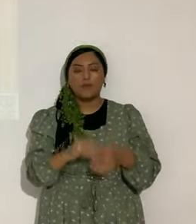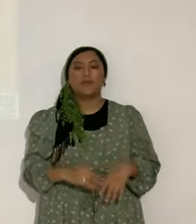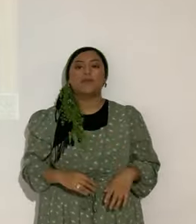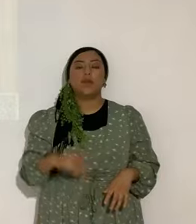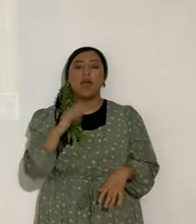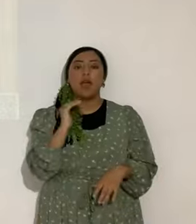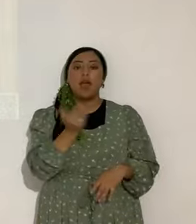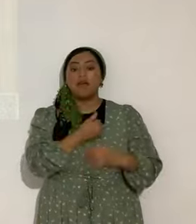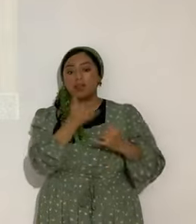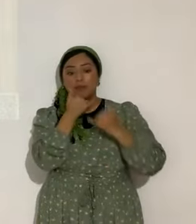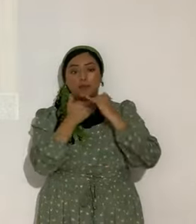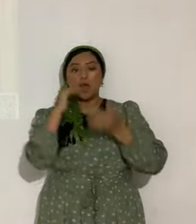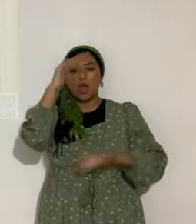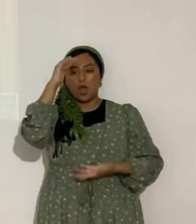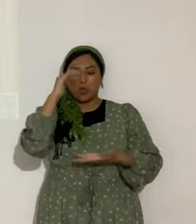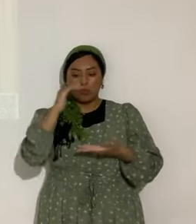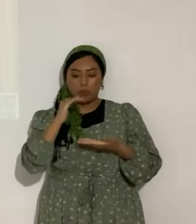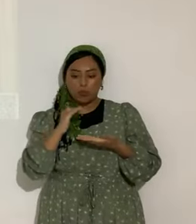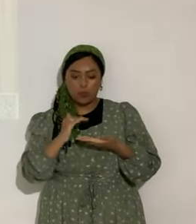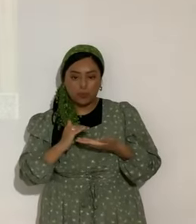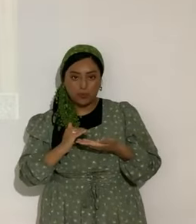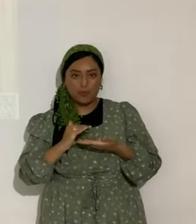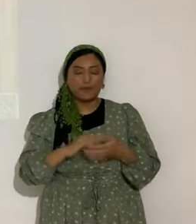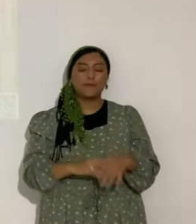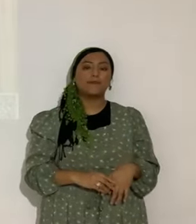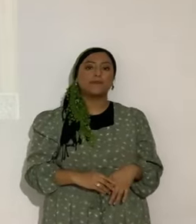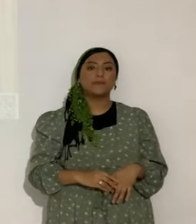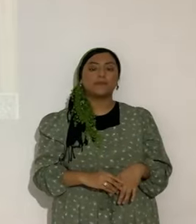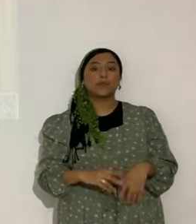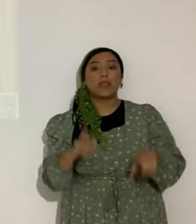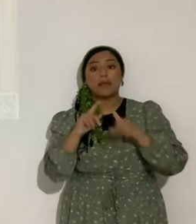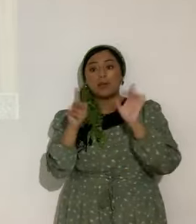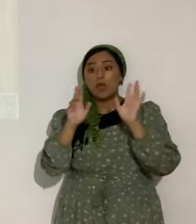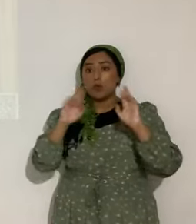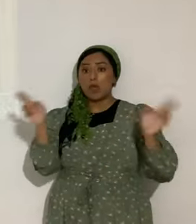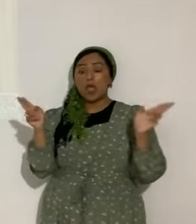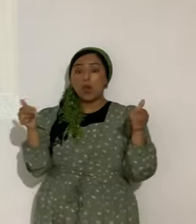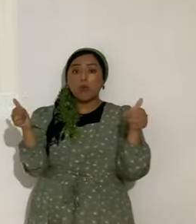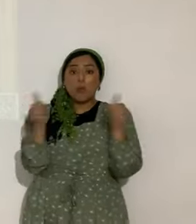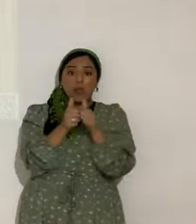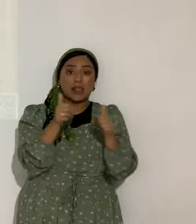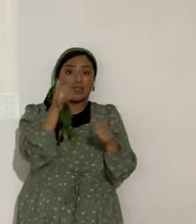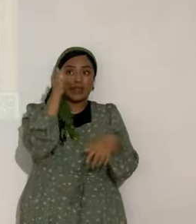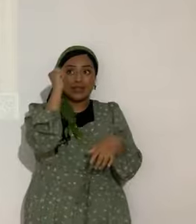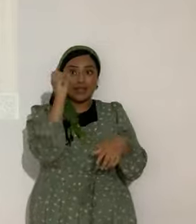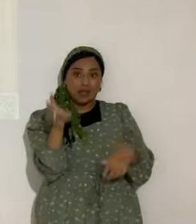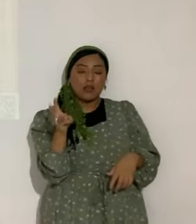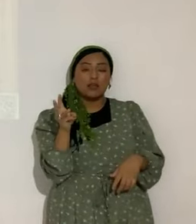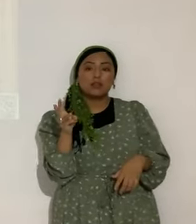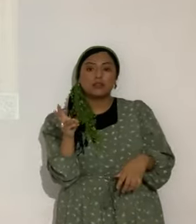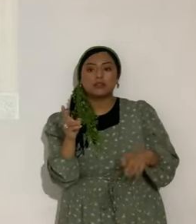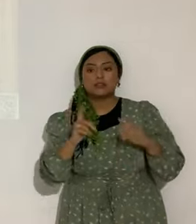defectos se van haciendo menos. Pero ya en Yashua. Ya en Yashua. Es otra cosa.